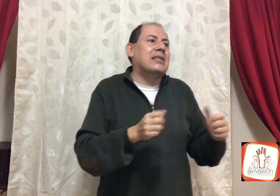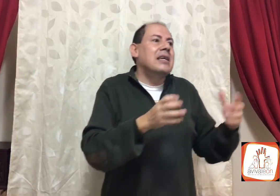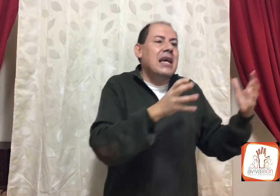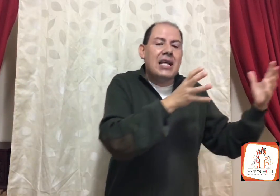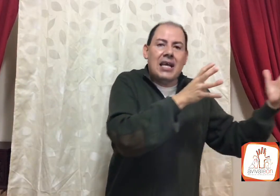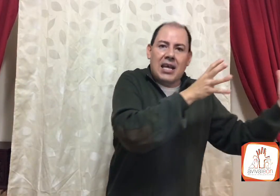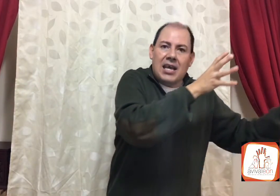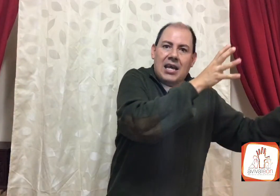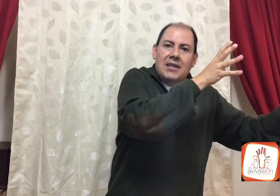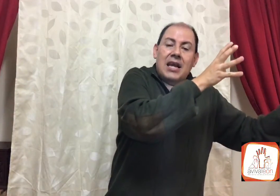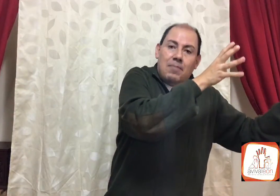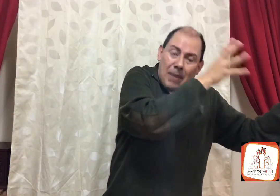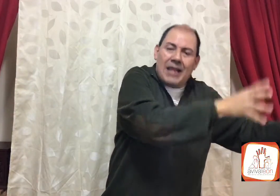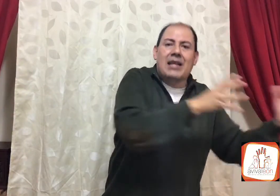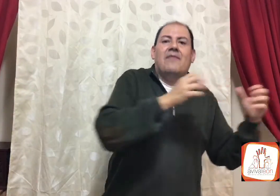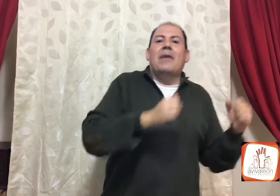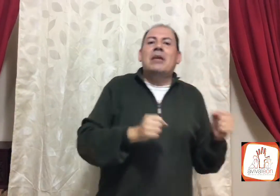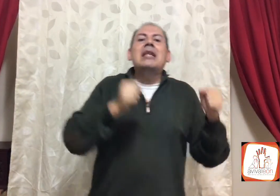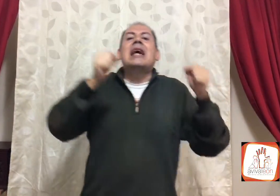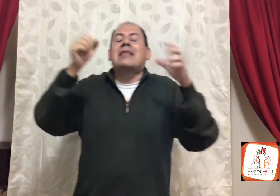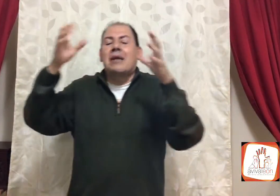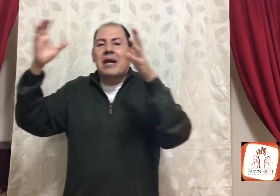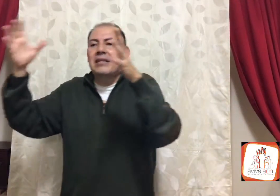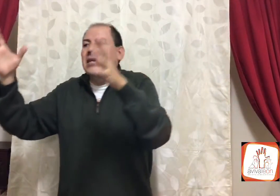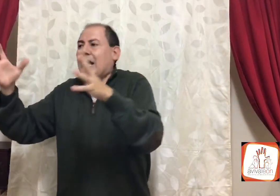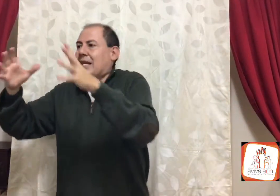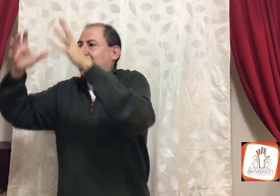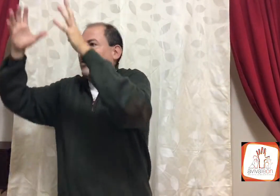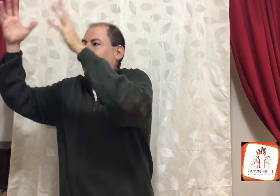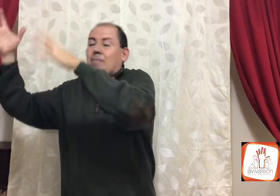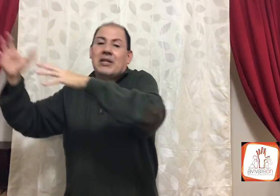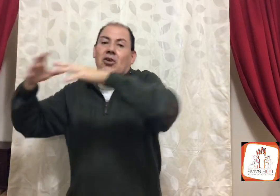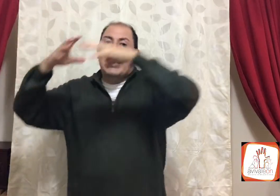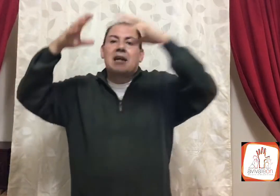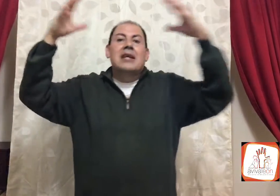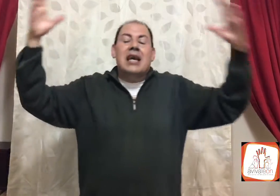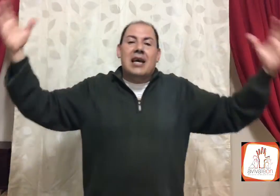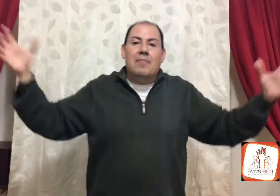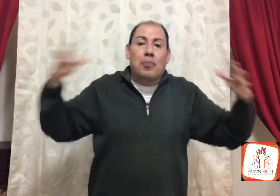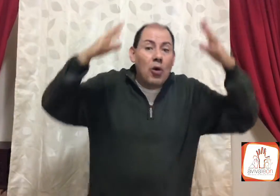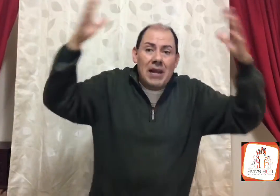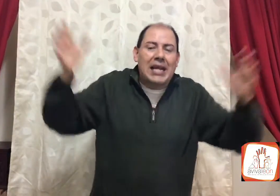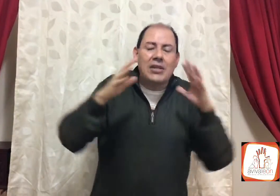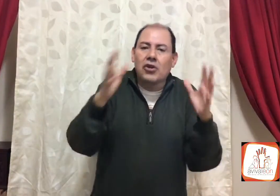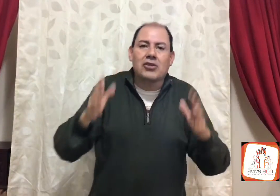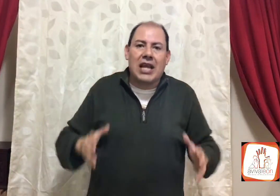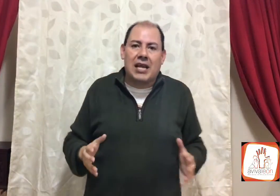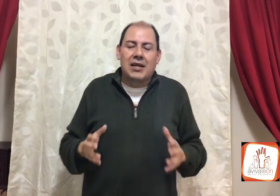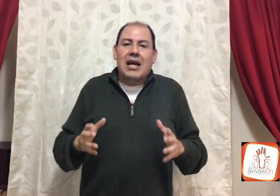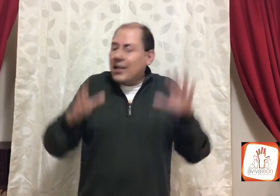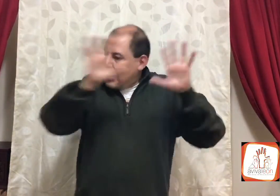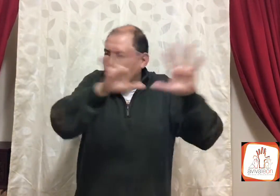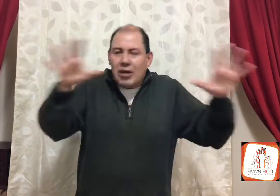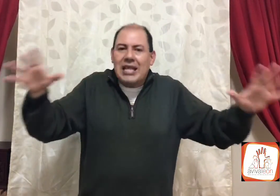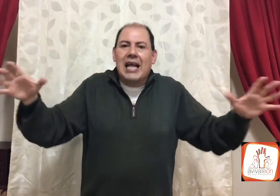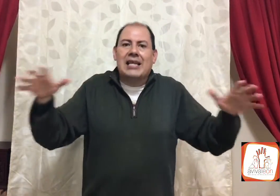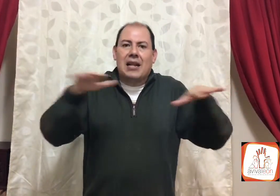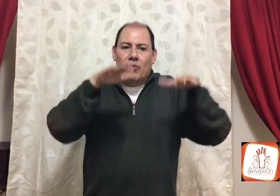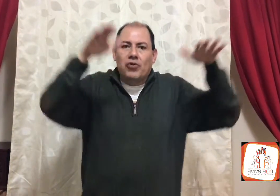el padre de familia, tal vez eres alguna persona pública, yo no sé, hay autoridad en el mundo,